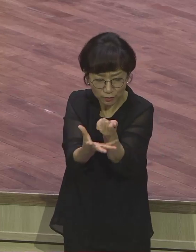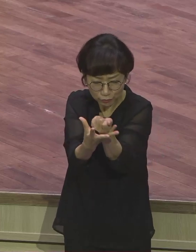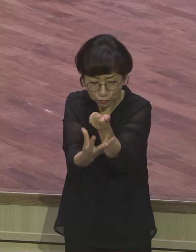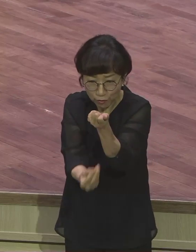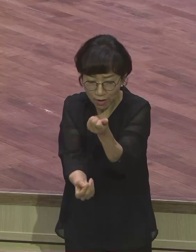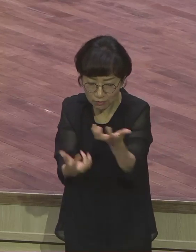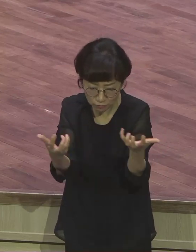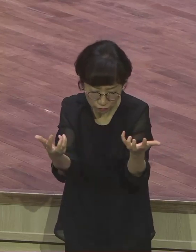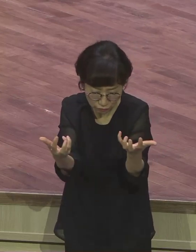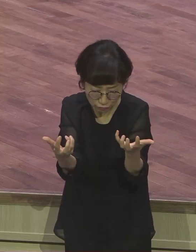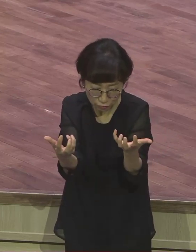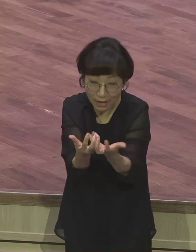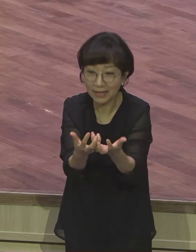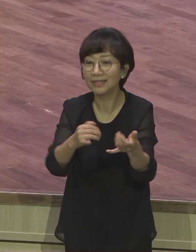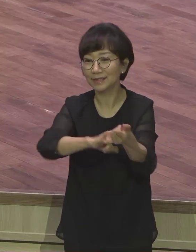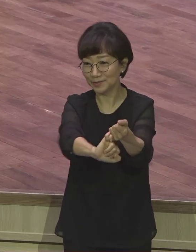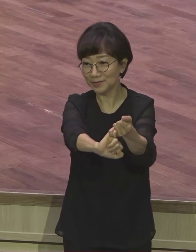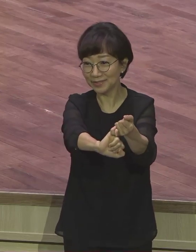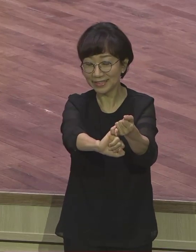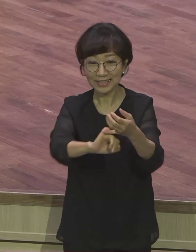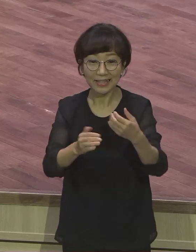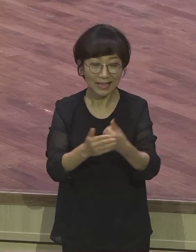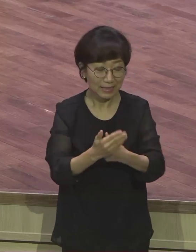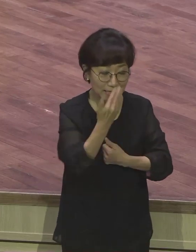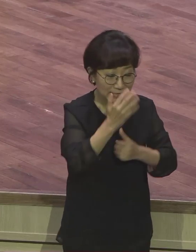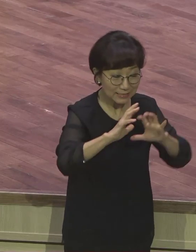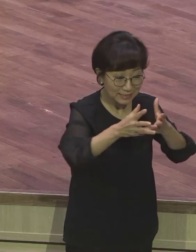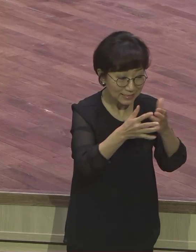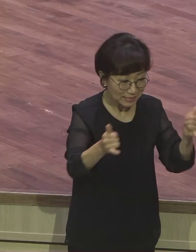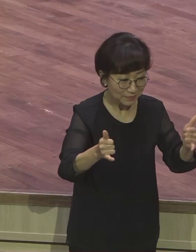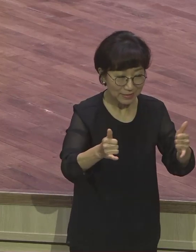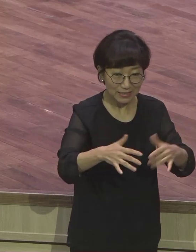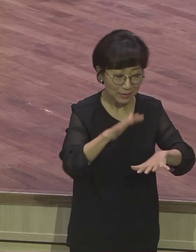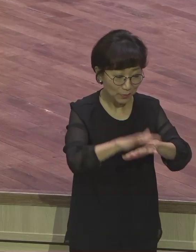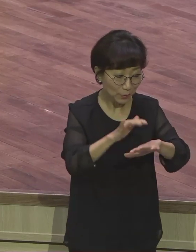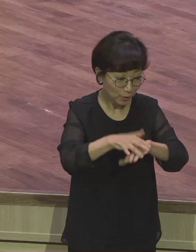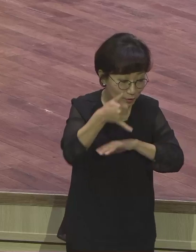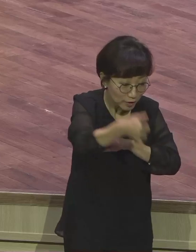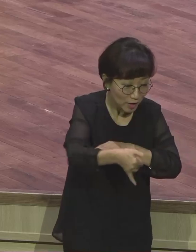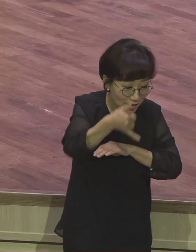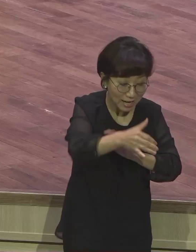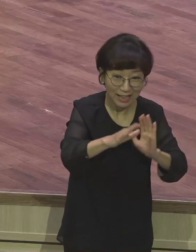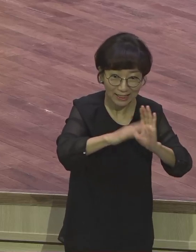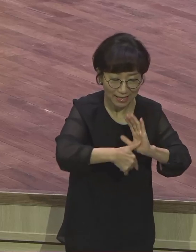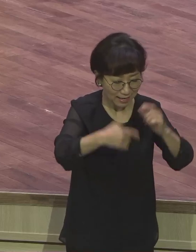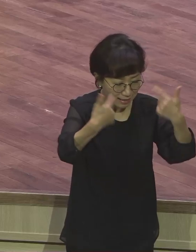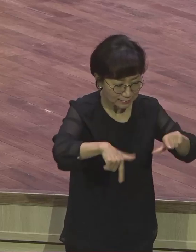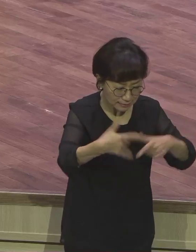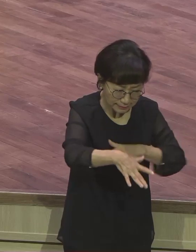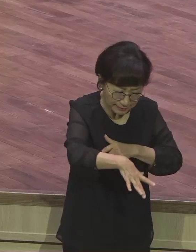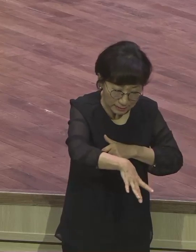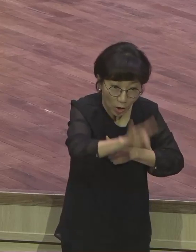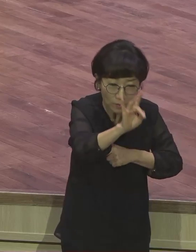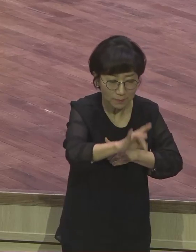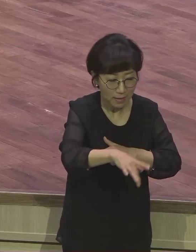백신들은 농사를 넓게 봄, 여름, 갈경을 지을 때 농사를 지을 때마다 천열매, 뭐든지 처음 거